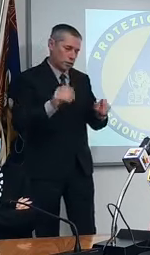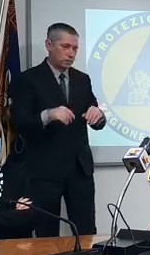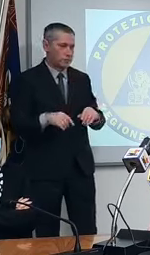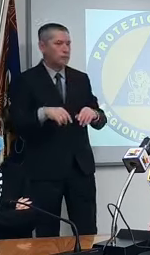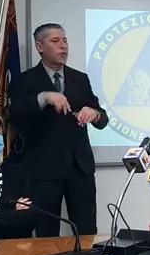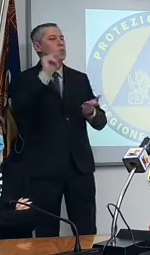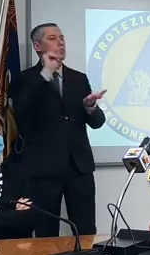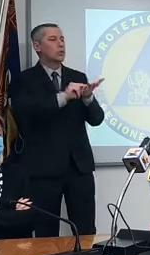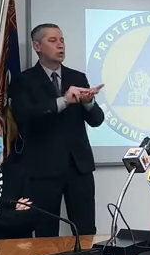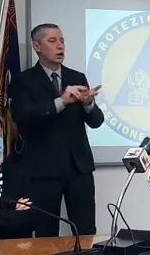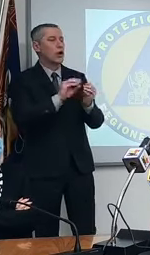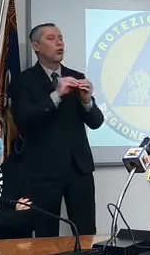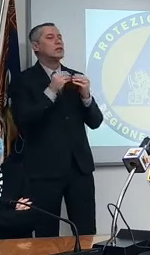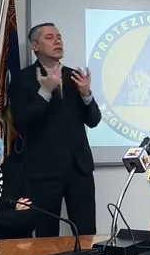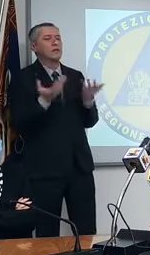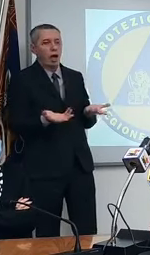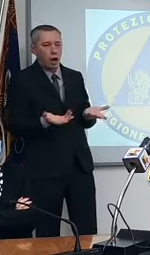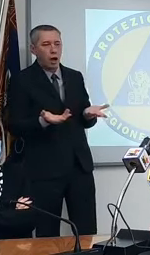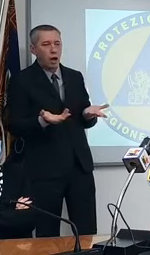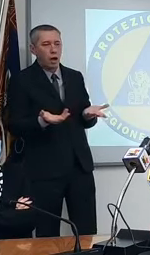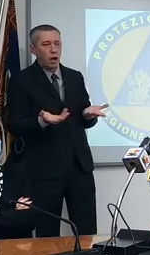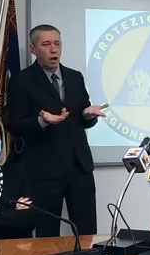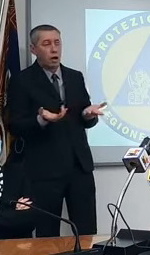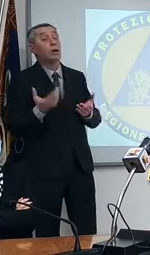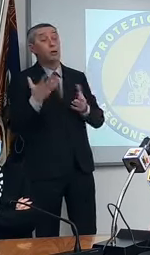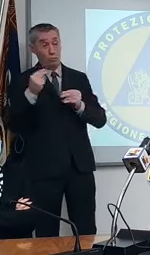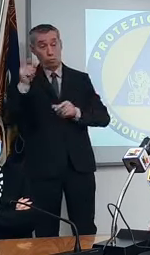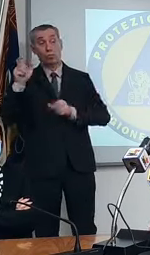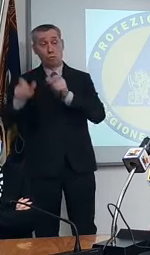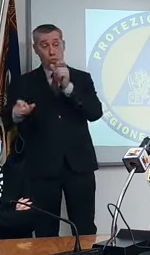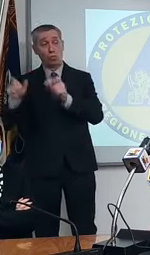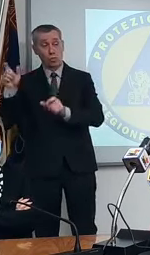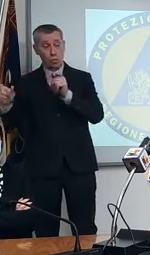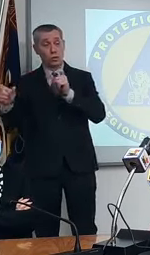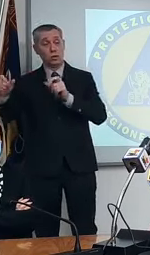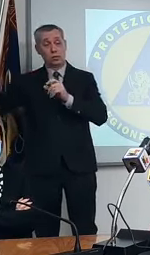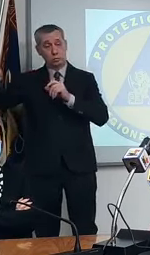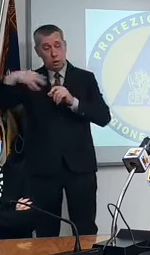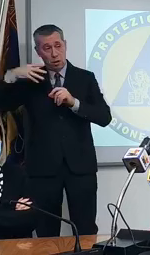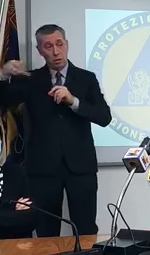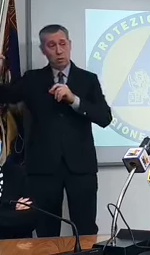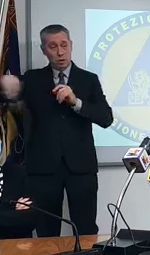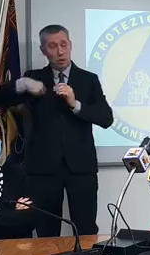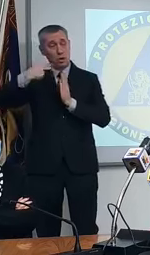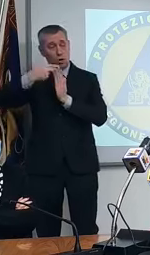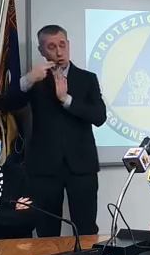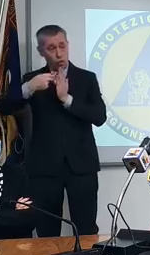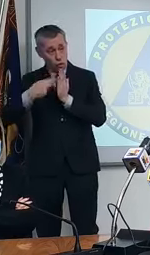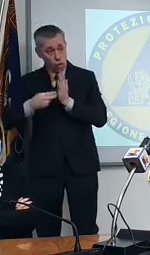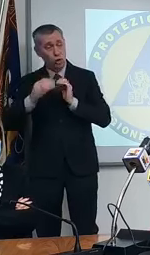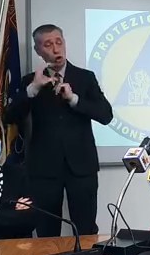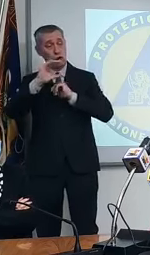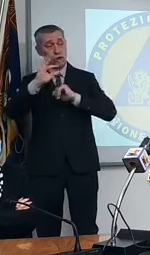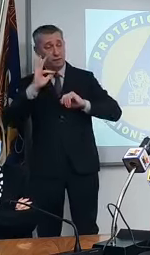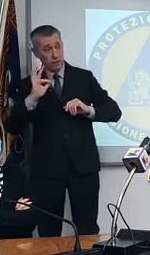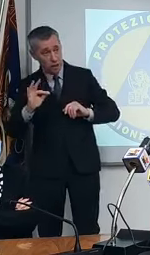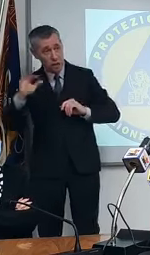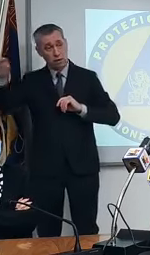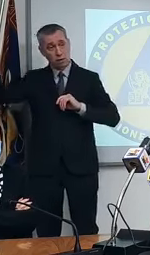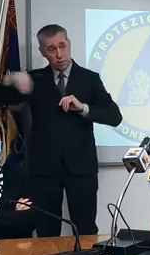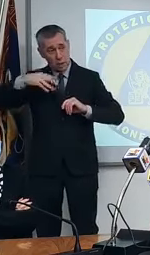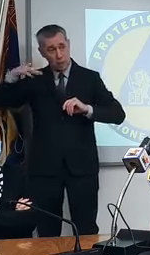prenotare perché io ne ho tantissimi che mi mandano i nominativi anche i codici fiscali ma